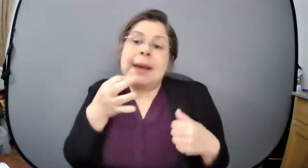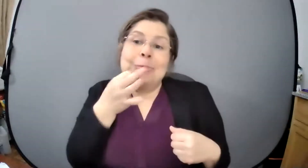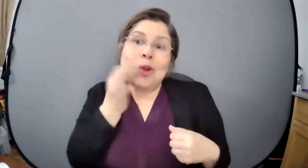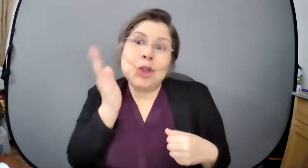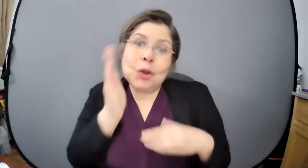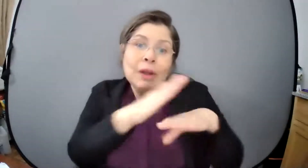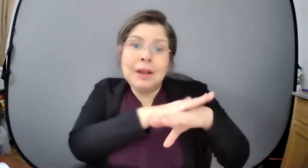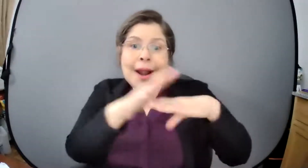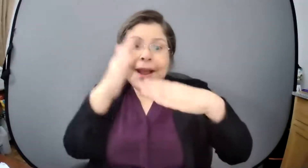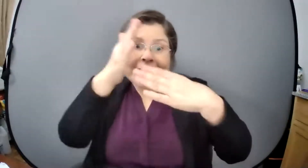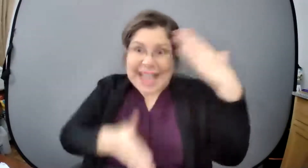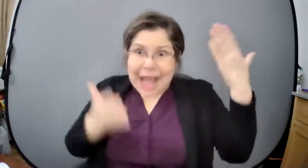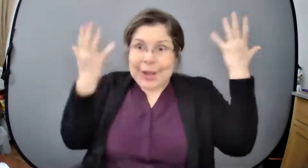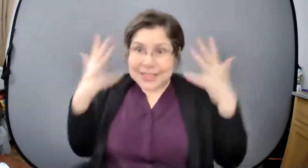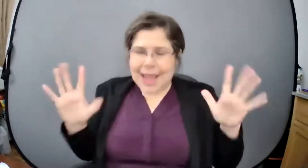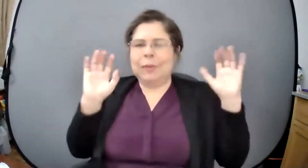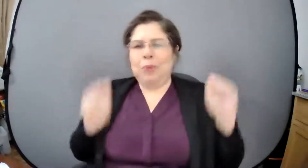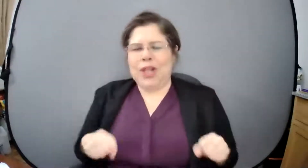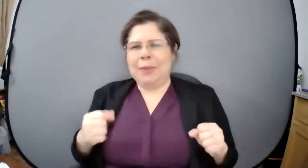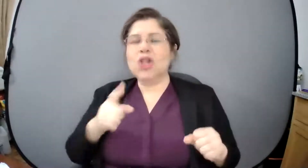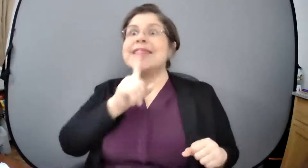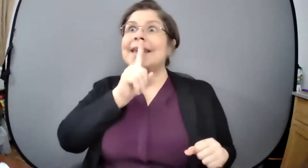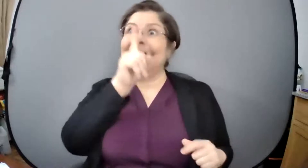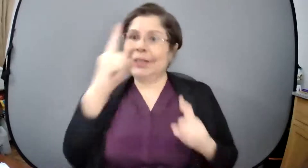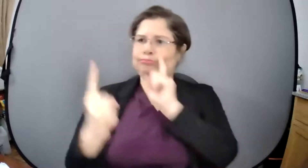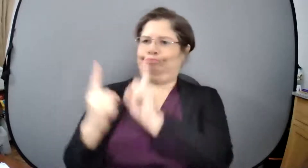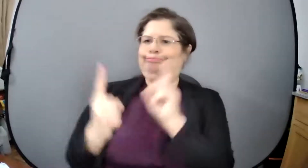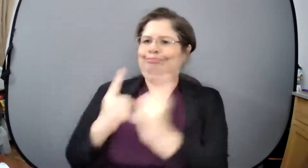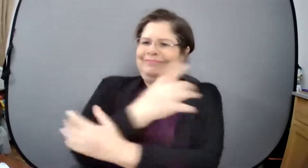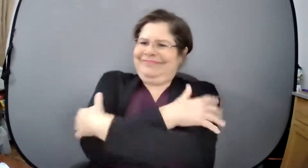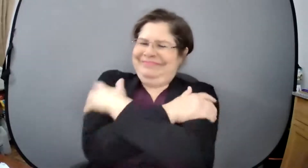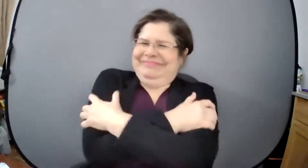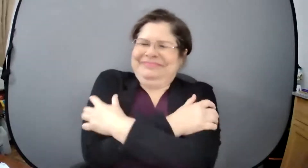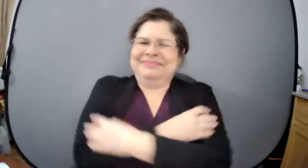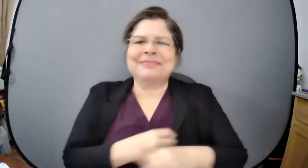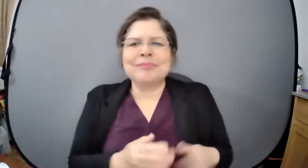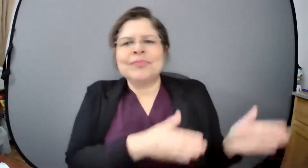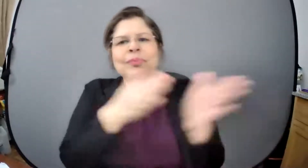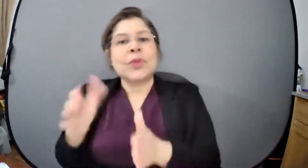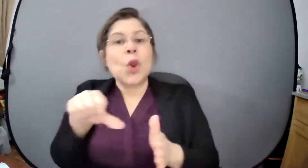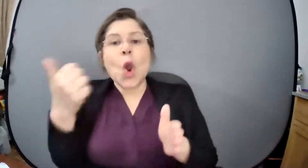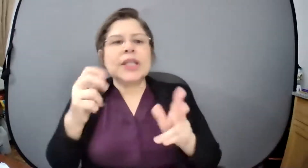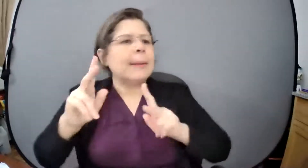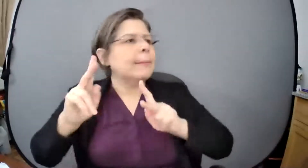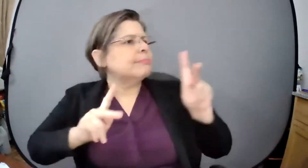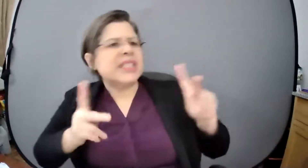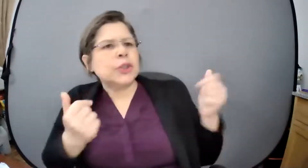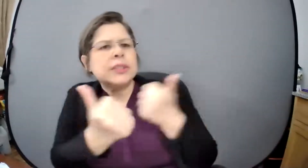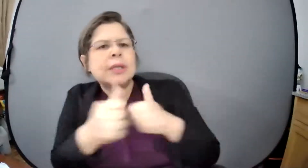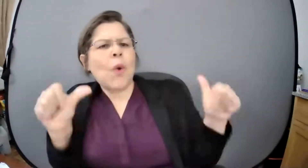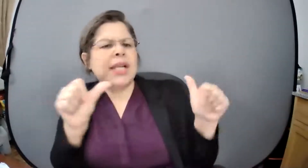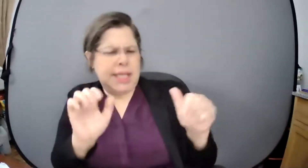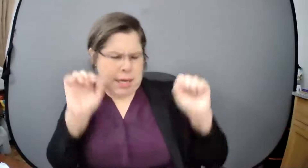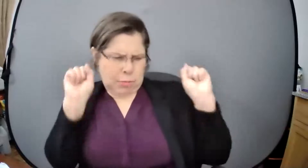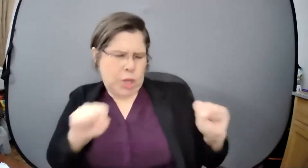¿quién más quiere darnos su reacción a qué pensaron o cuáles fueron esas opiniones y reacciones iniciales después de ver